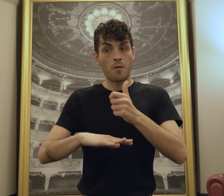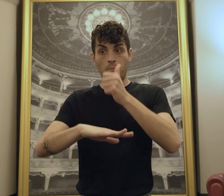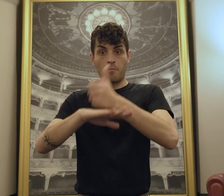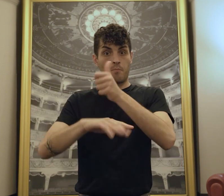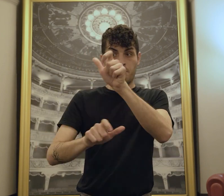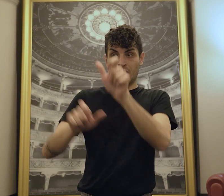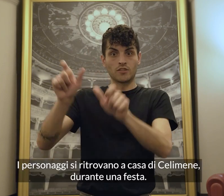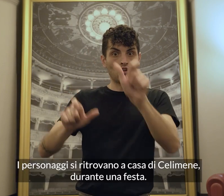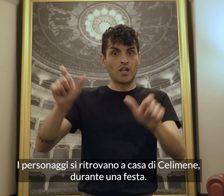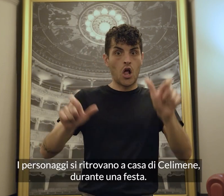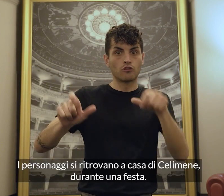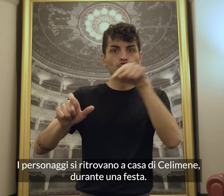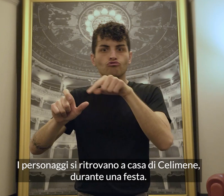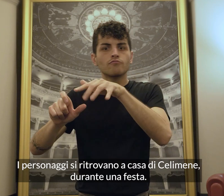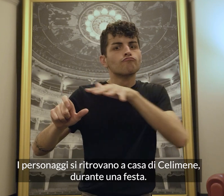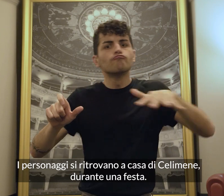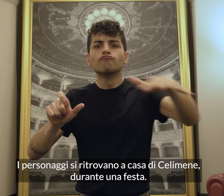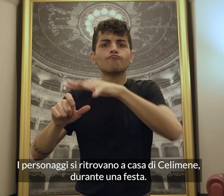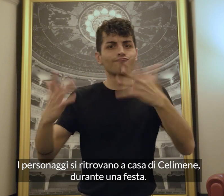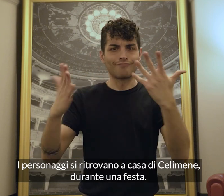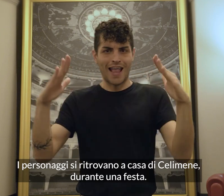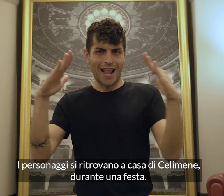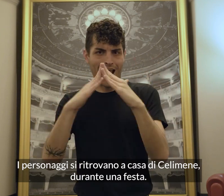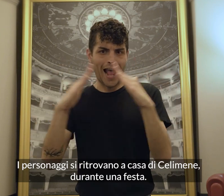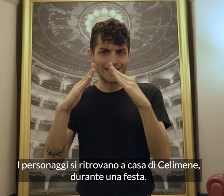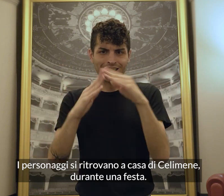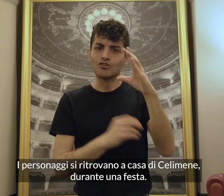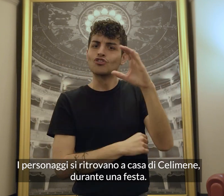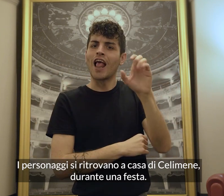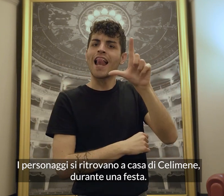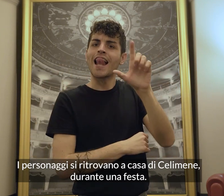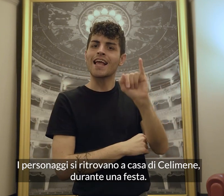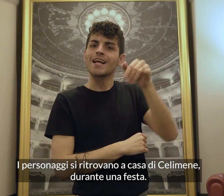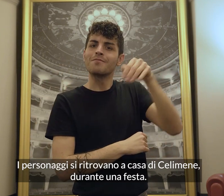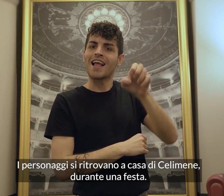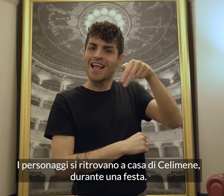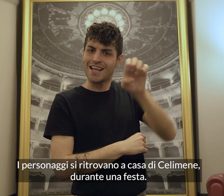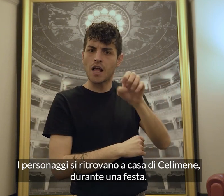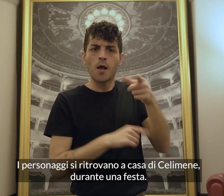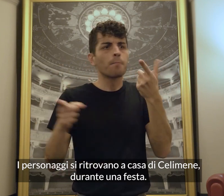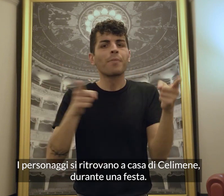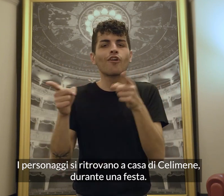I personaggi si ritrovano a casa di Selimène durante una festa.